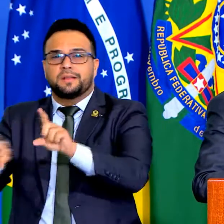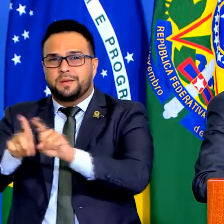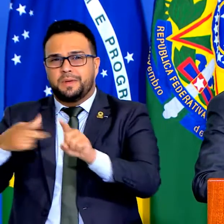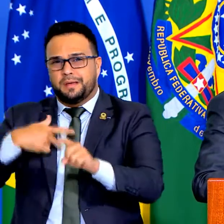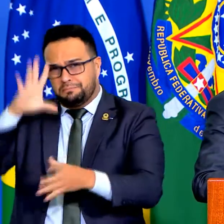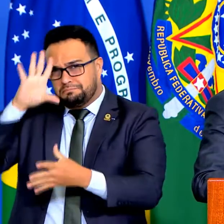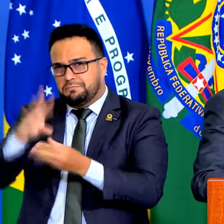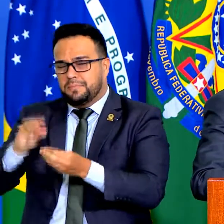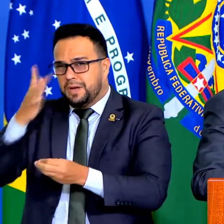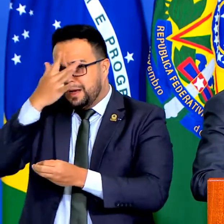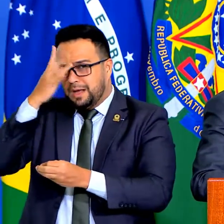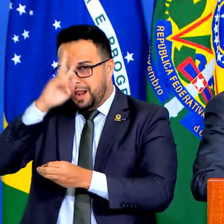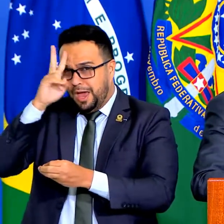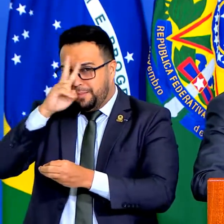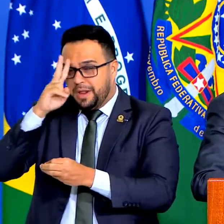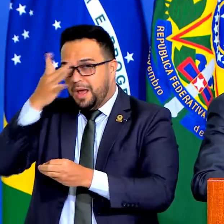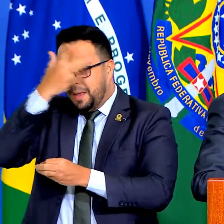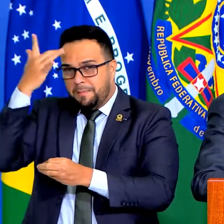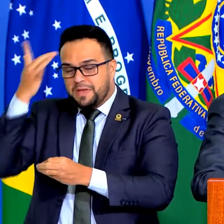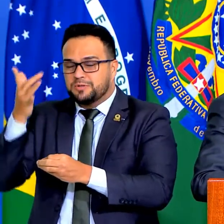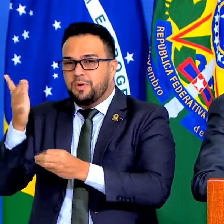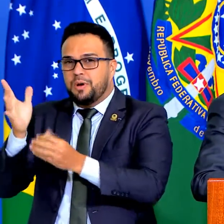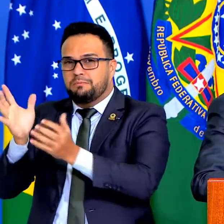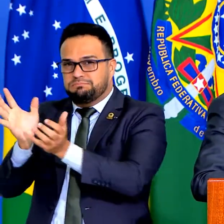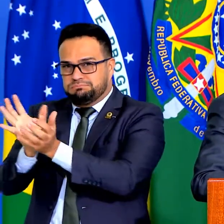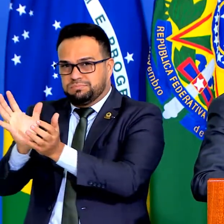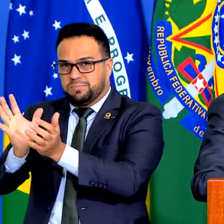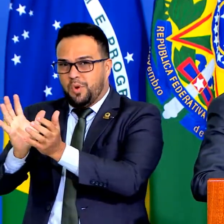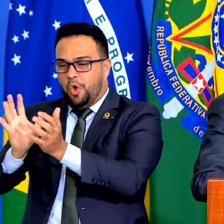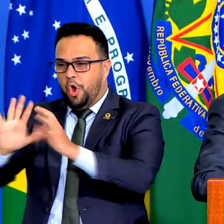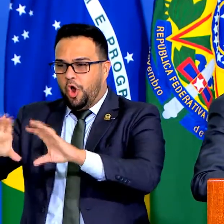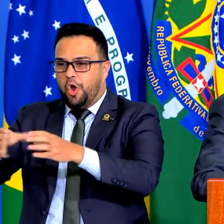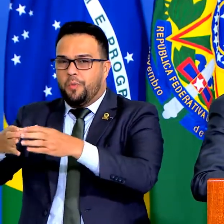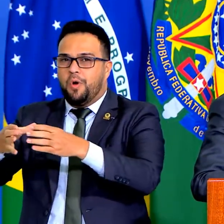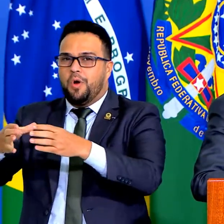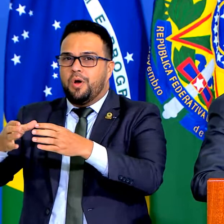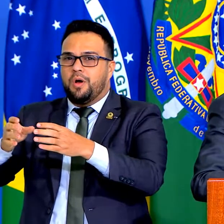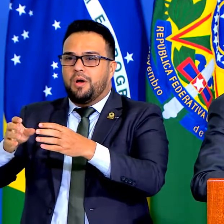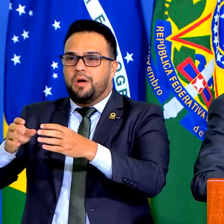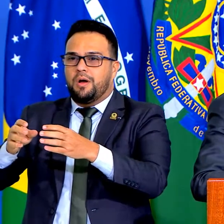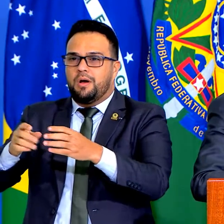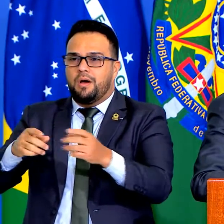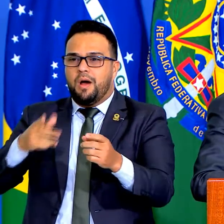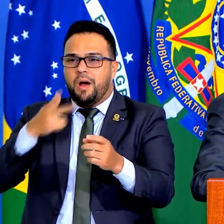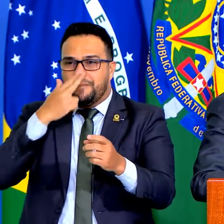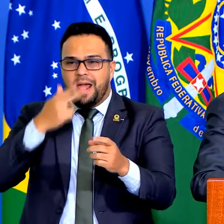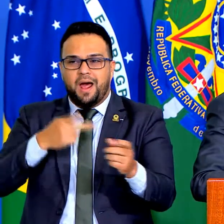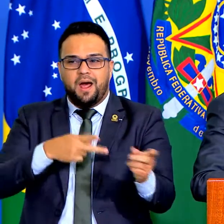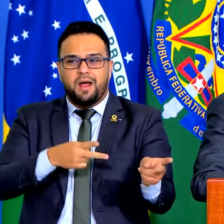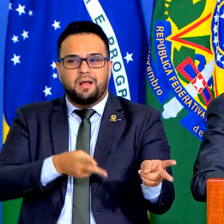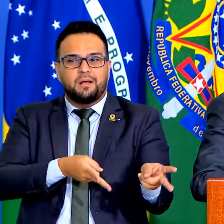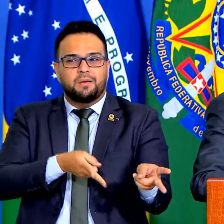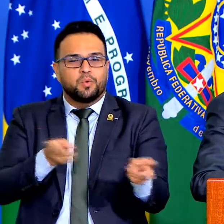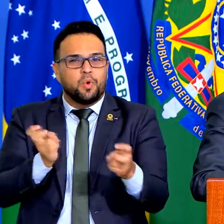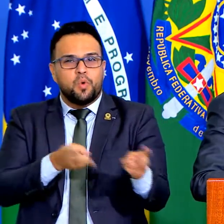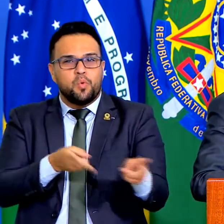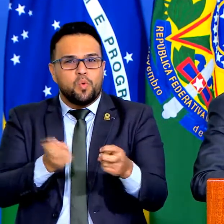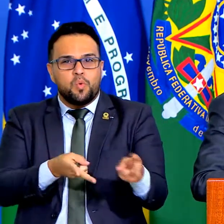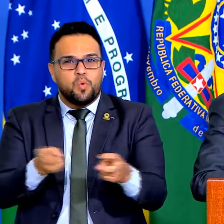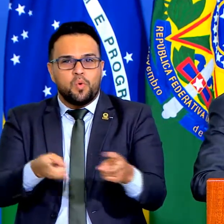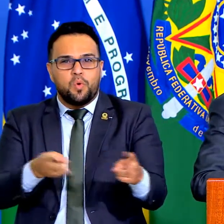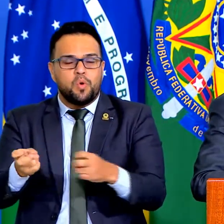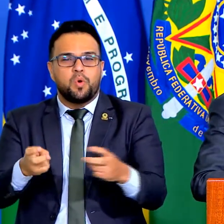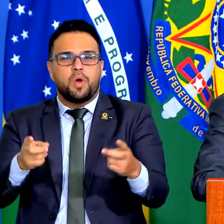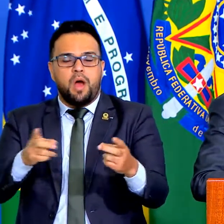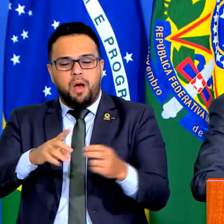se servia do pessoal que transitava por todo esse